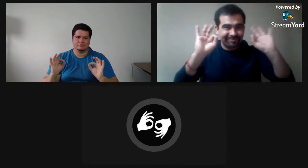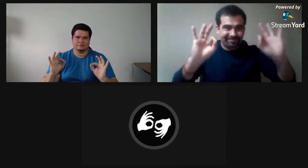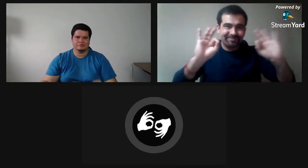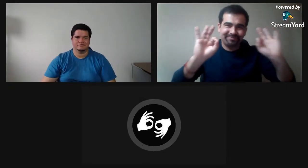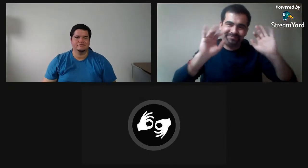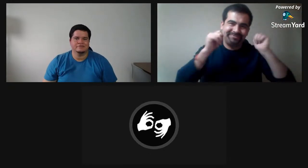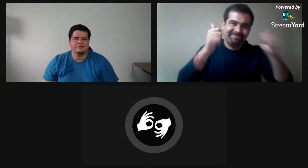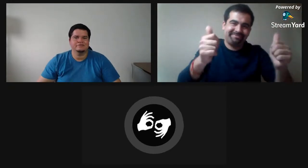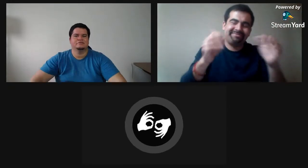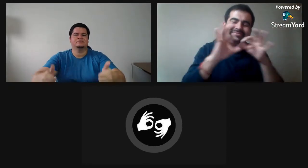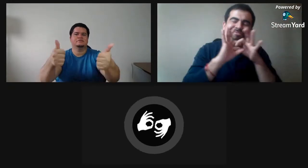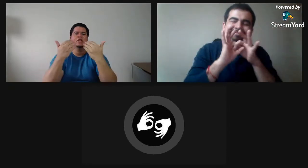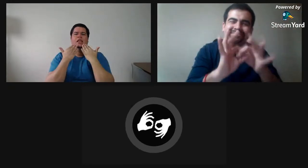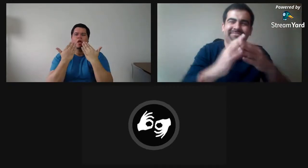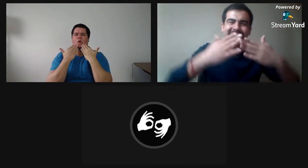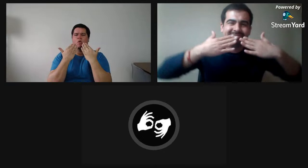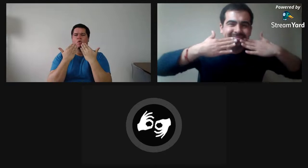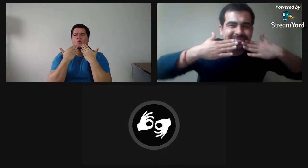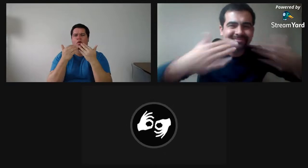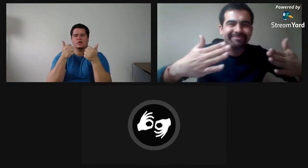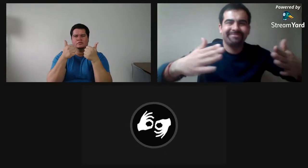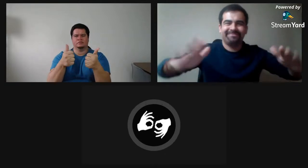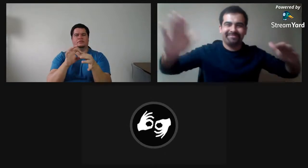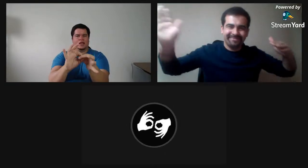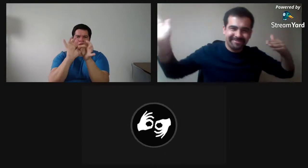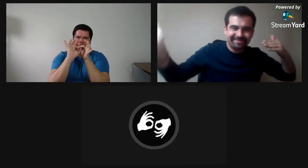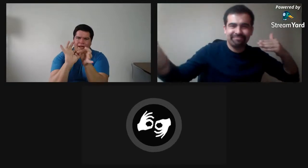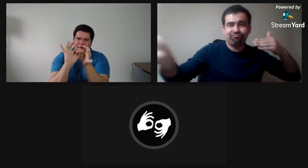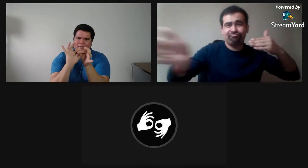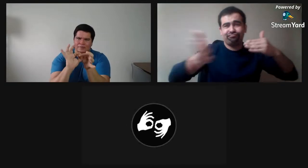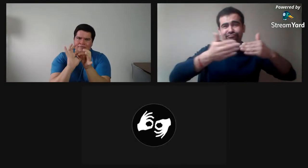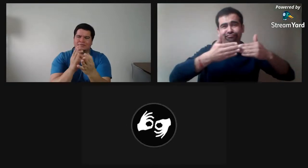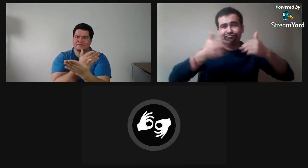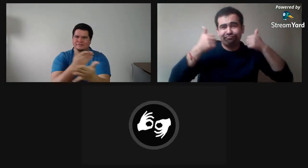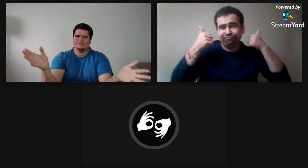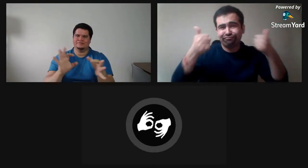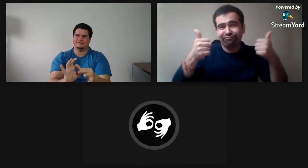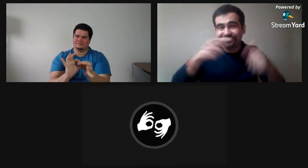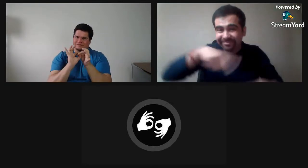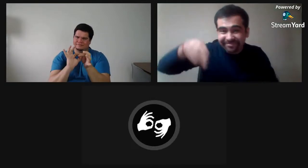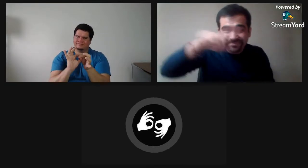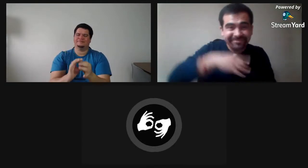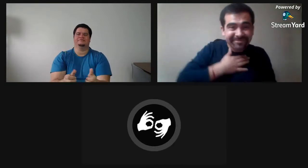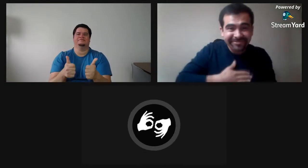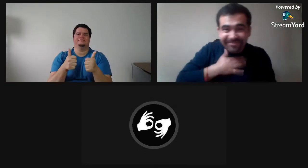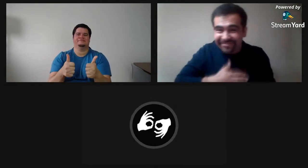súper bien, estamos pasados en la hora. Sí, dice Patricia, muchas gracias. Fabio también dice, muchísimas, muchísimas gracias.